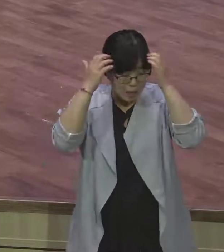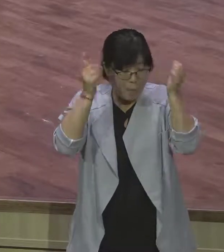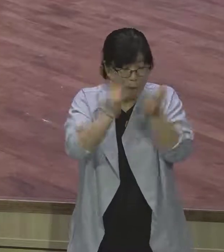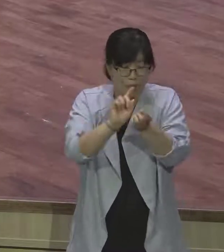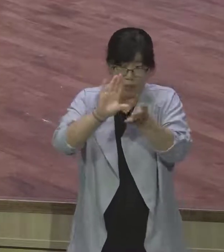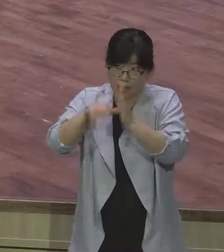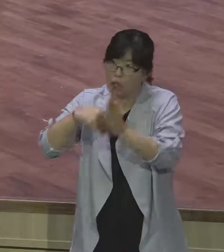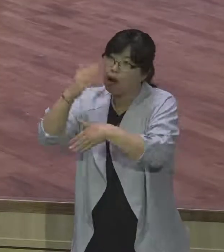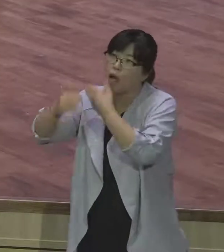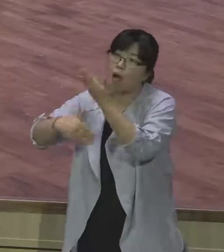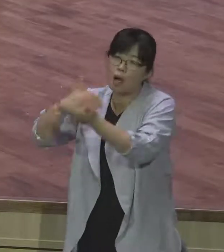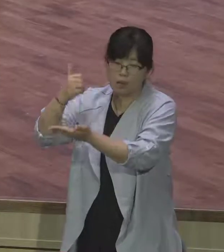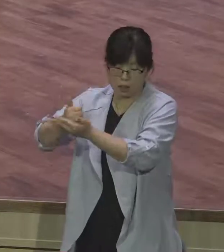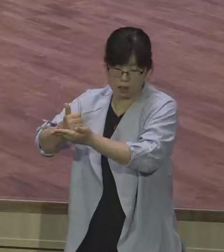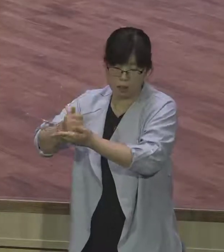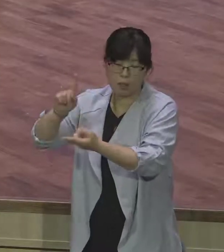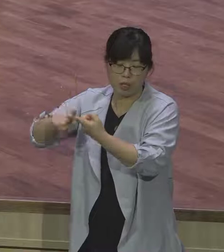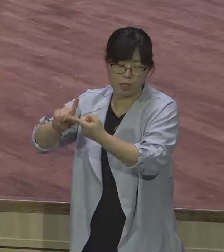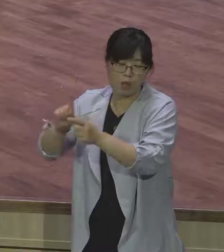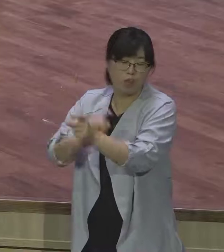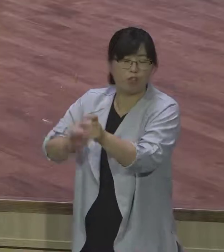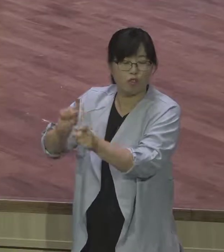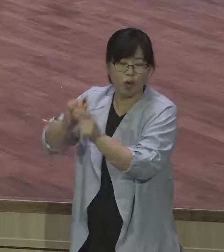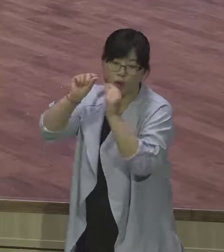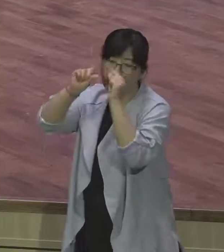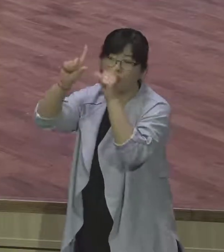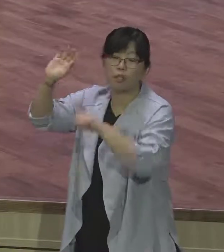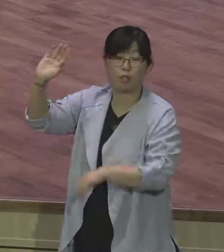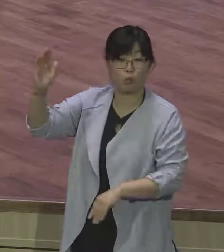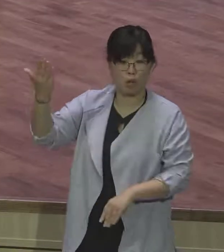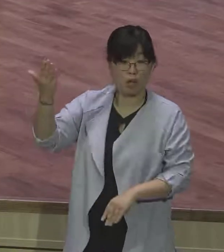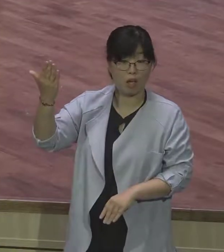하나님 앞에 승인받는 사람 특징은 전부 연담받은 사람들이에요